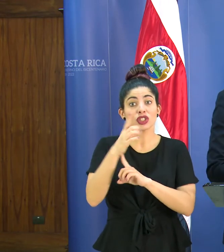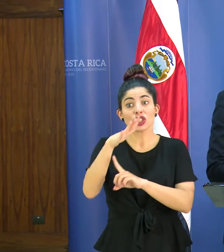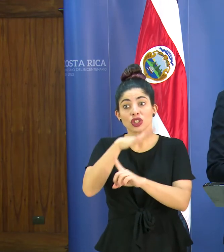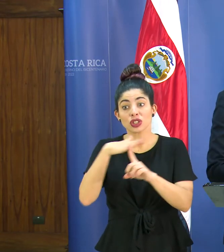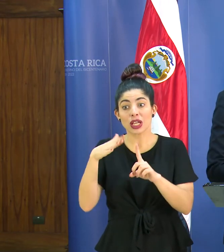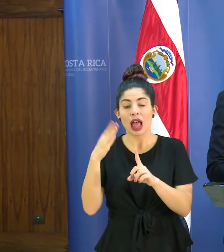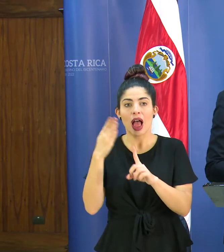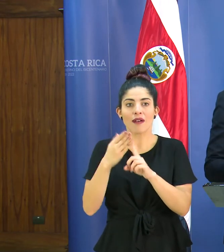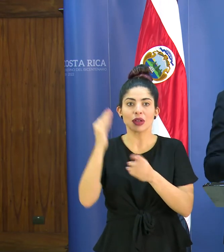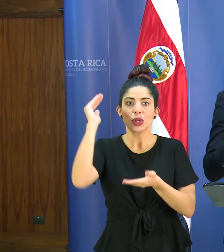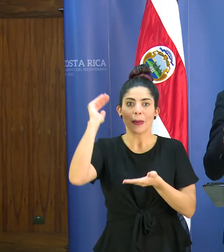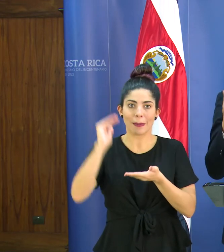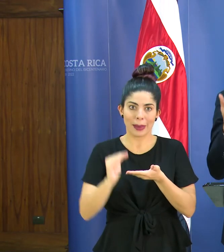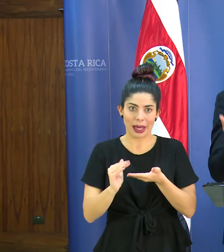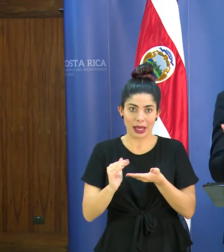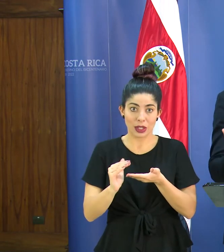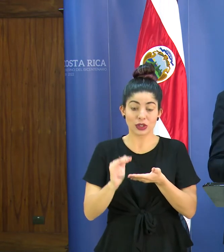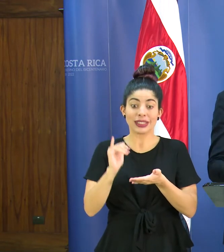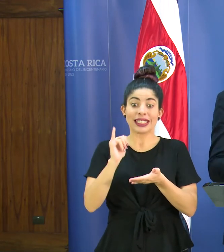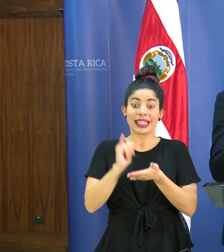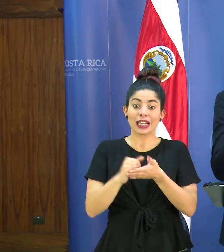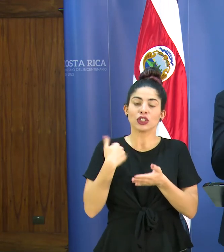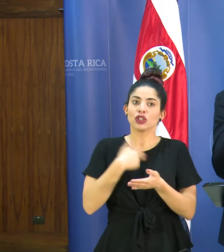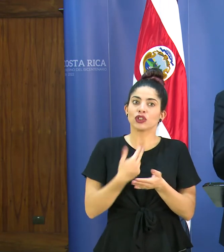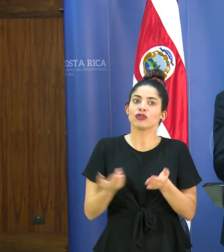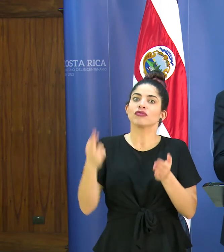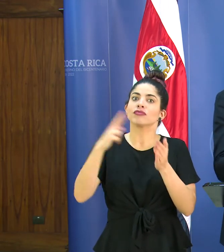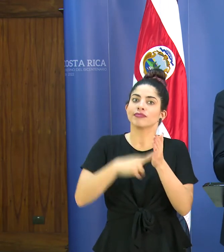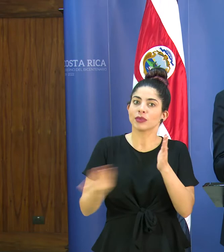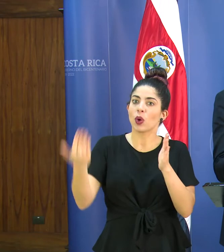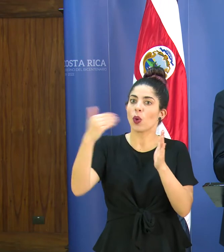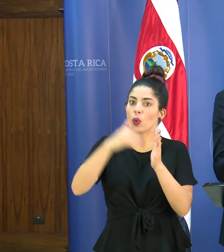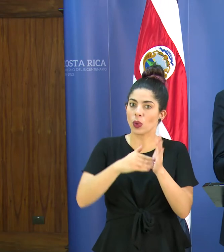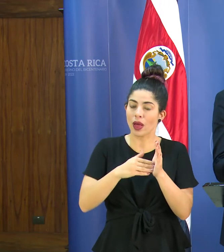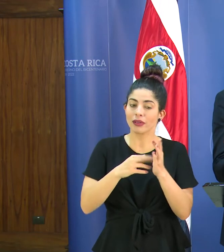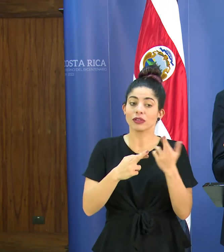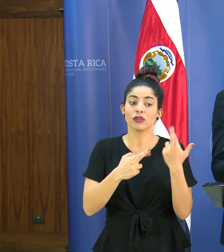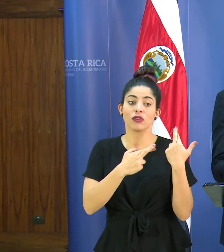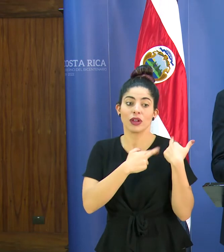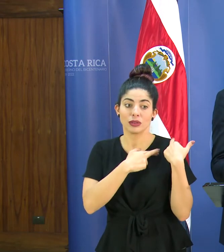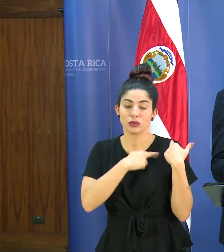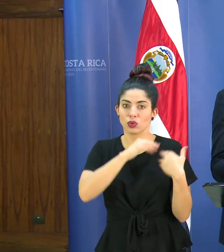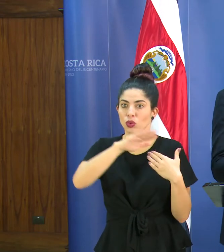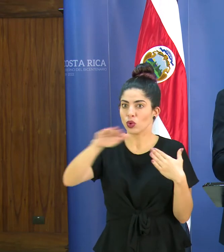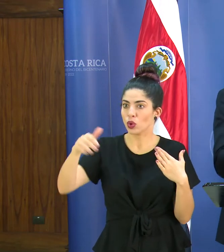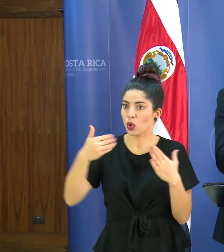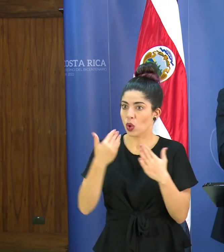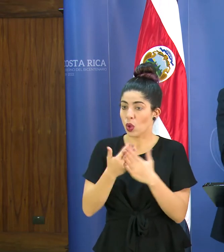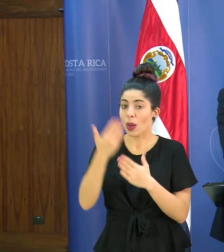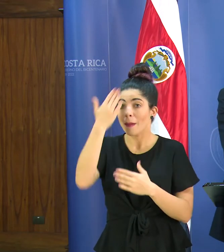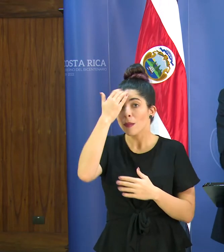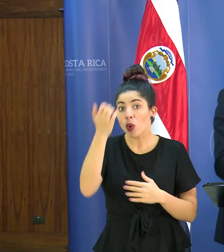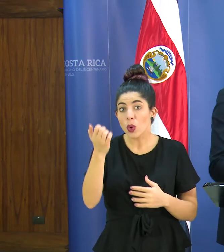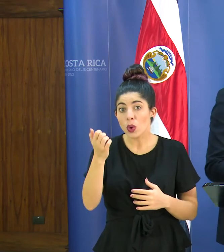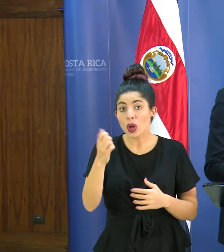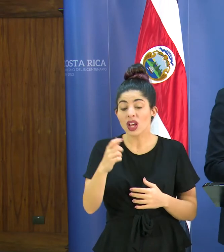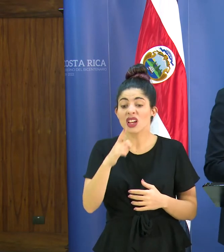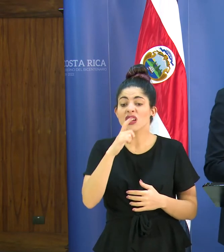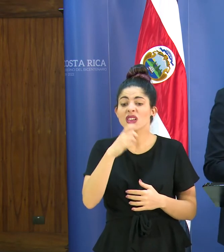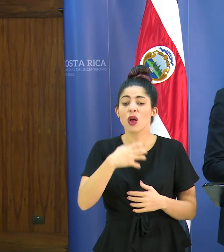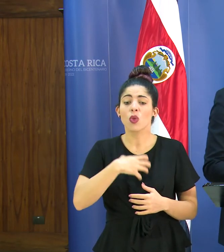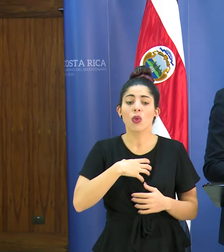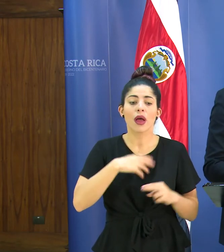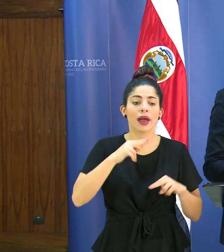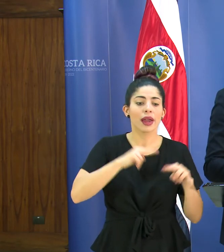sea minimizada y en eso volvemos a insistir tiramos también esa responsabilidad compartida porque aquí los dueños de los